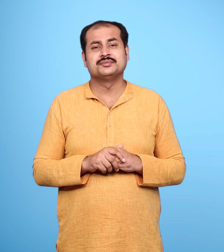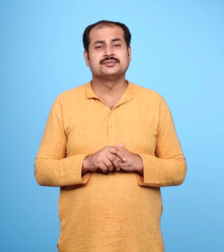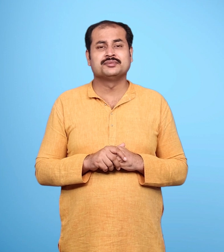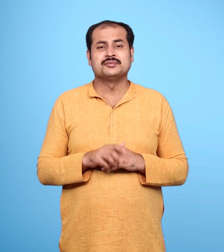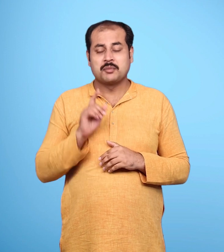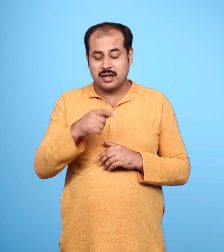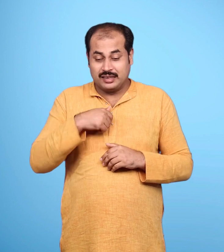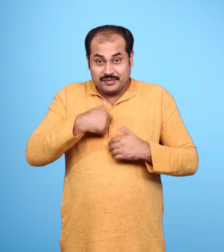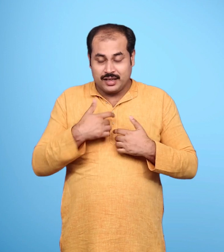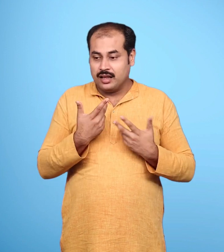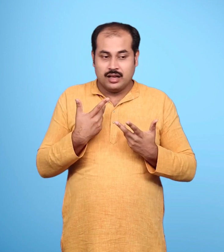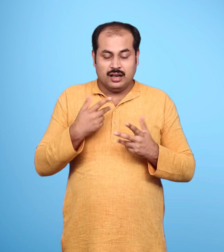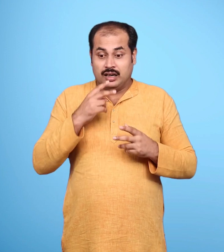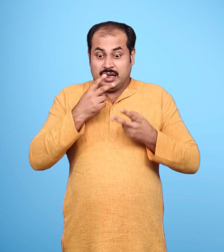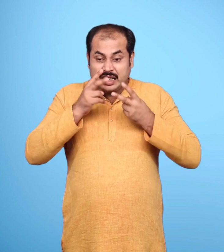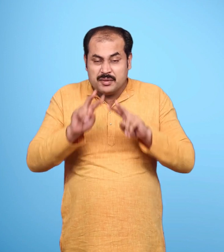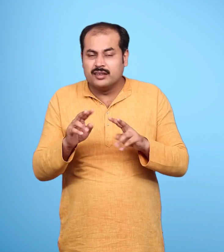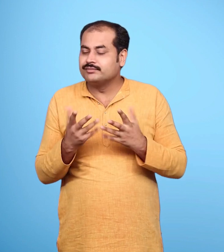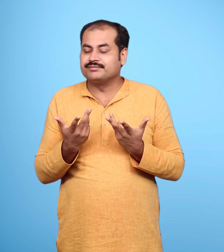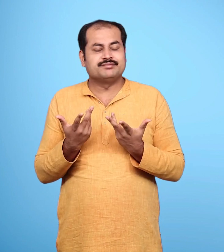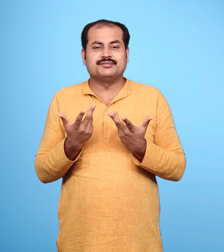पर उन्होंने पलट कर उत्तर नहीं दिया